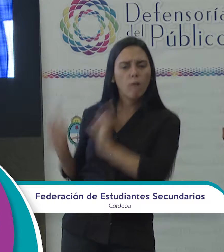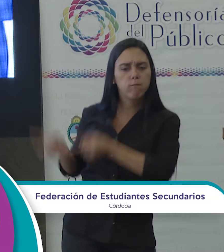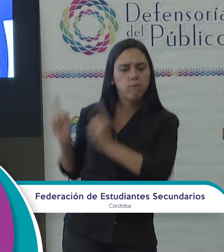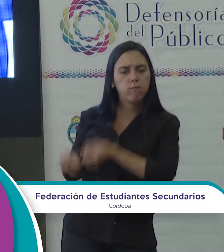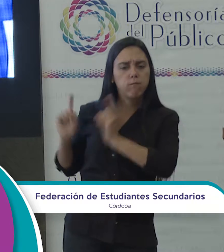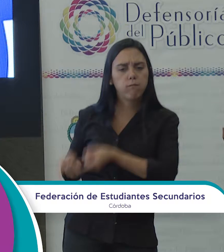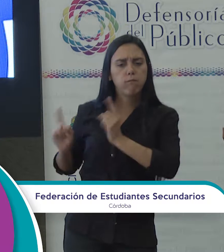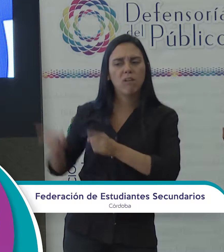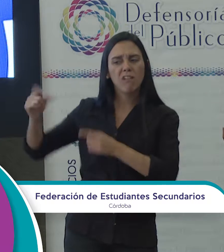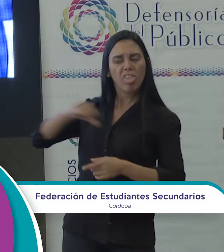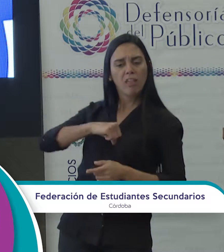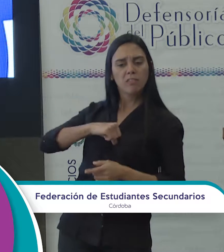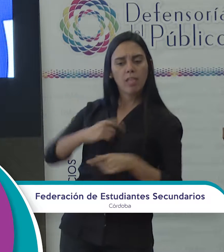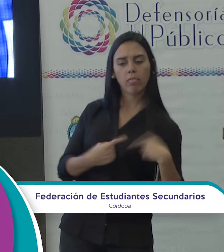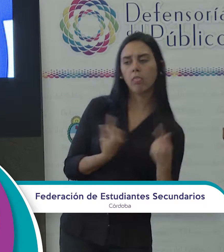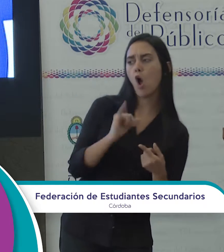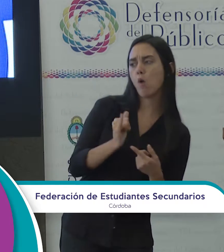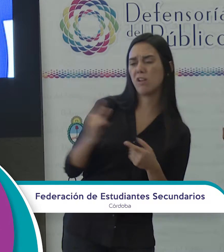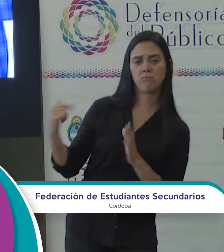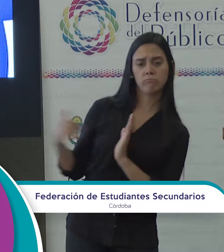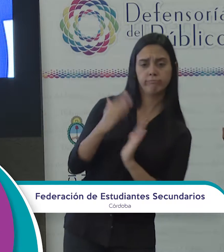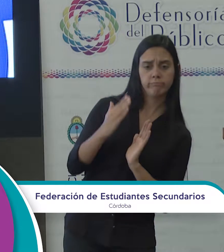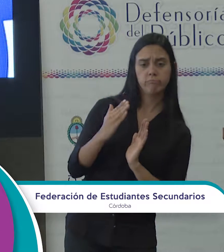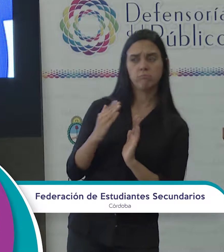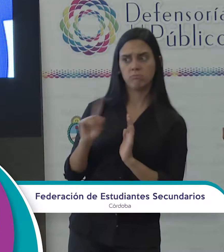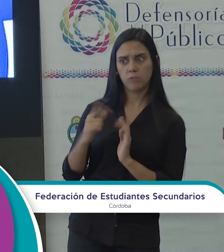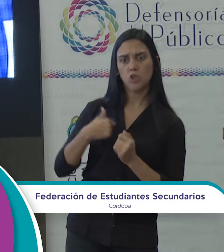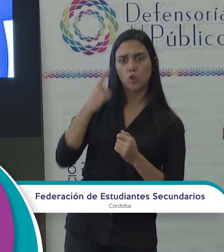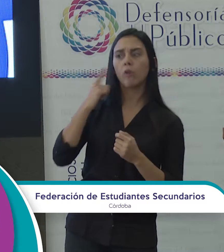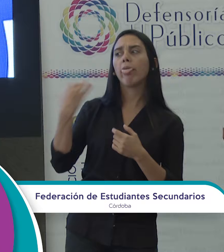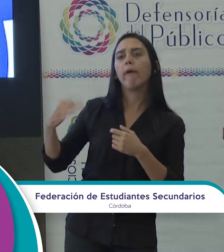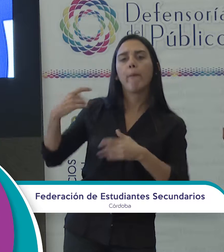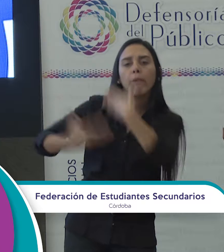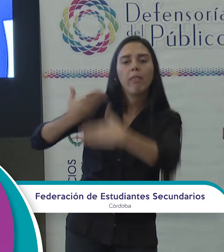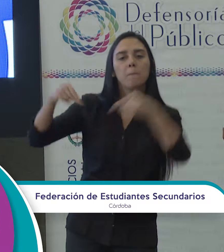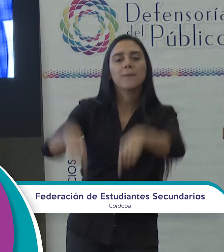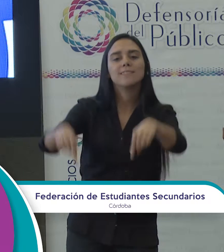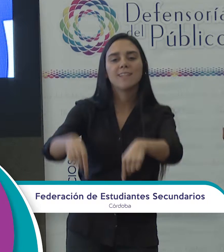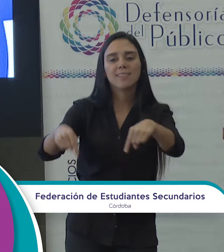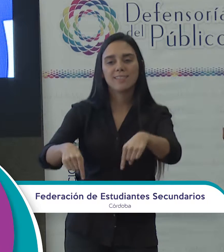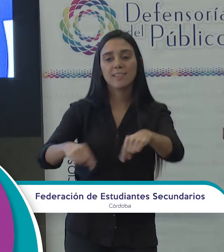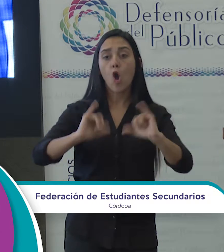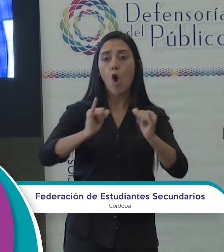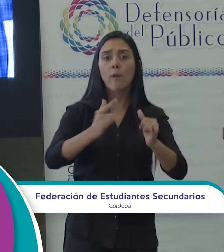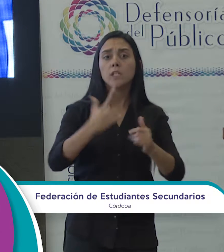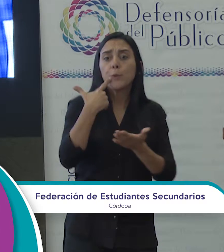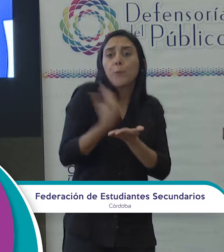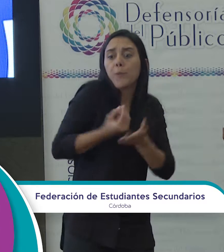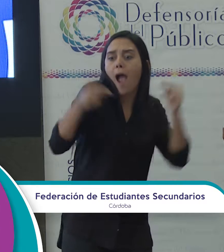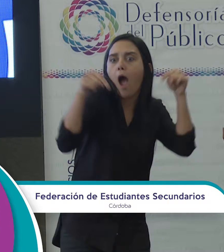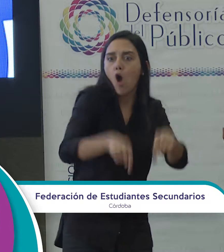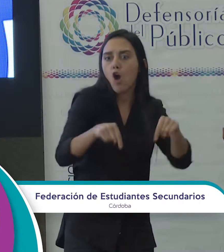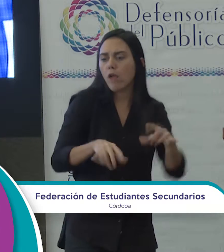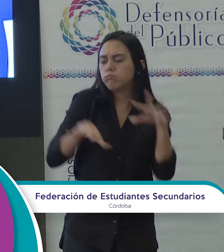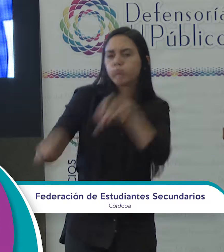y la creatividad de los jóvenes para existir. Debe realizarse en el presente, para que los jóvenes se empoderen deben vivir el ahora, mientras que